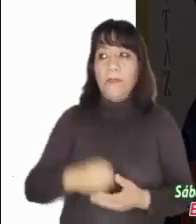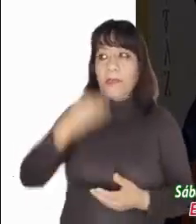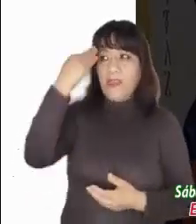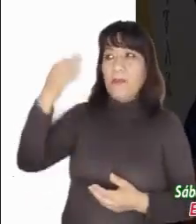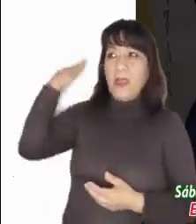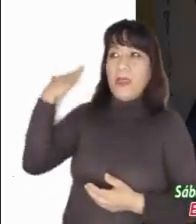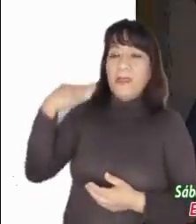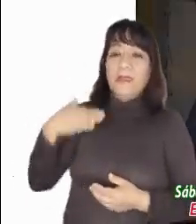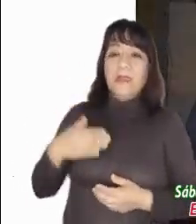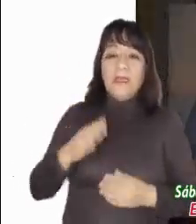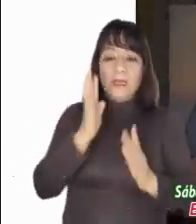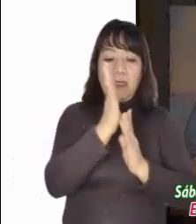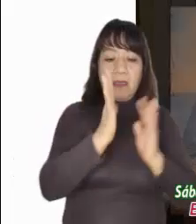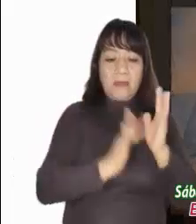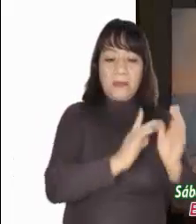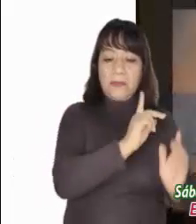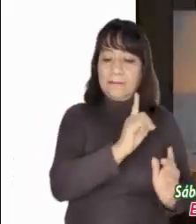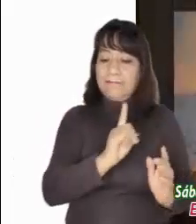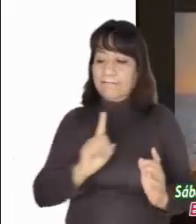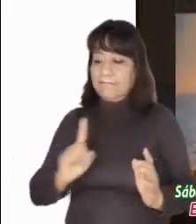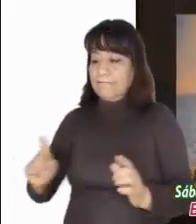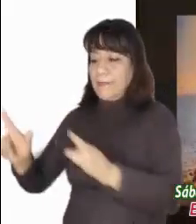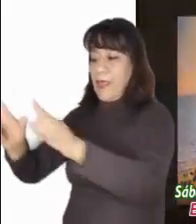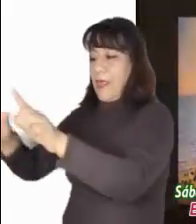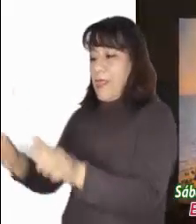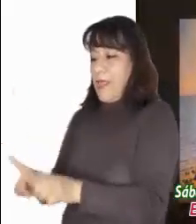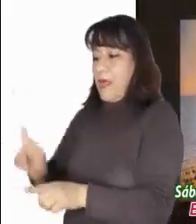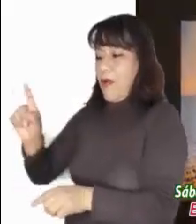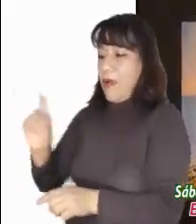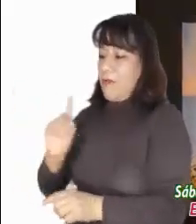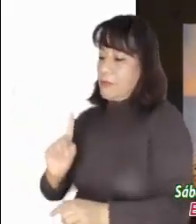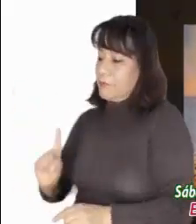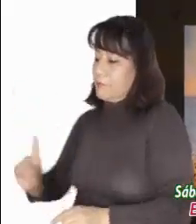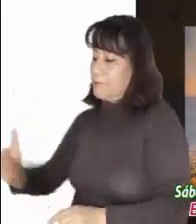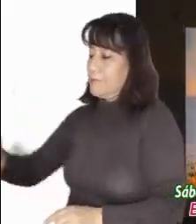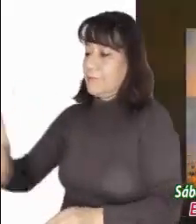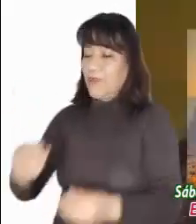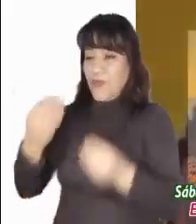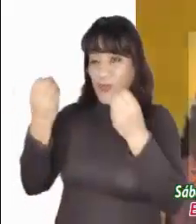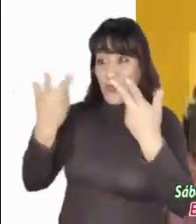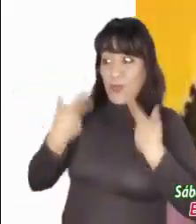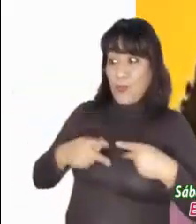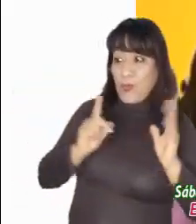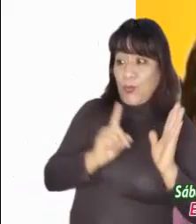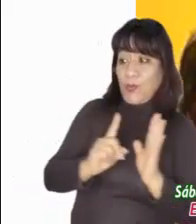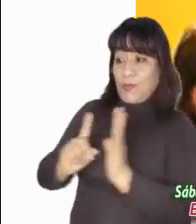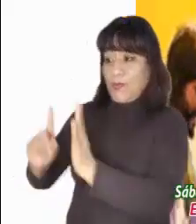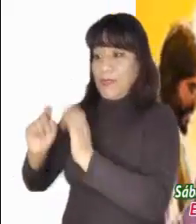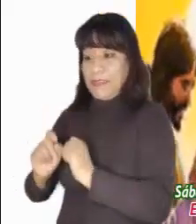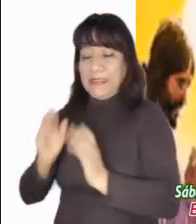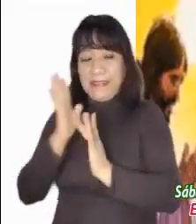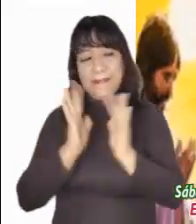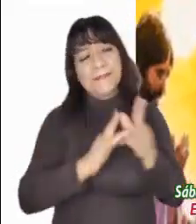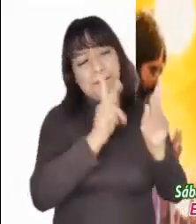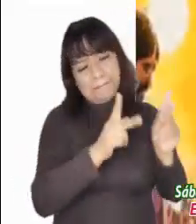En aquel tiempo Jesús salió de nuevo a caminar por la orilla del lago. Toda la muchedumbre lo seguía y Él les